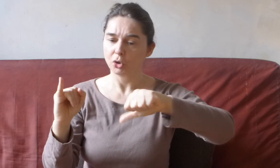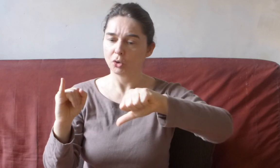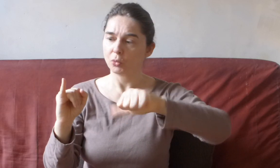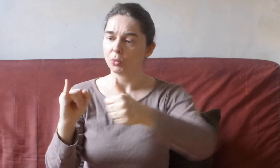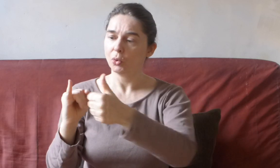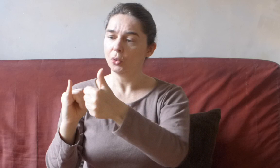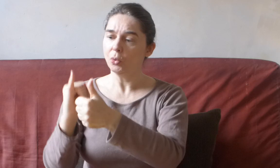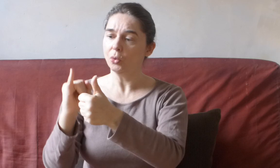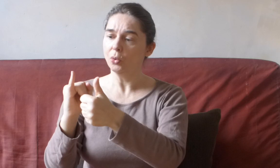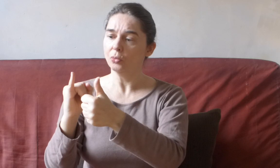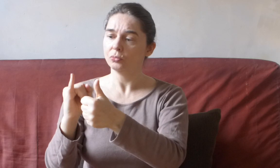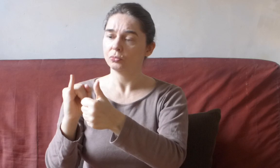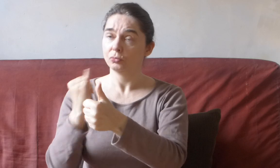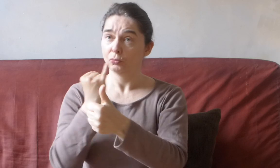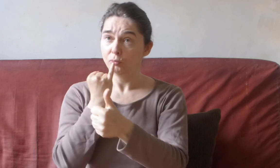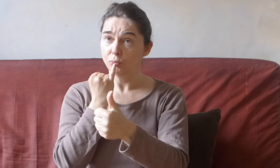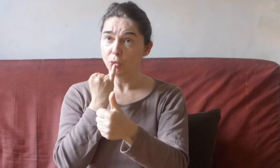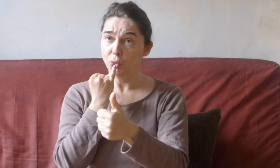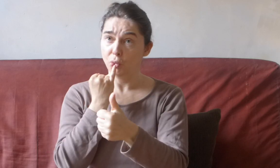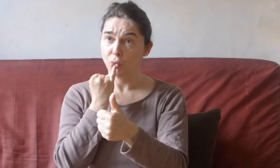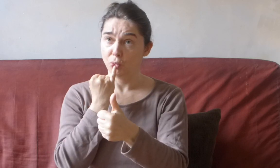Coucou. Bouuuu.